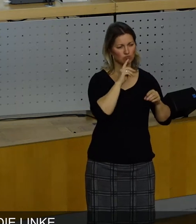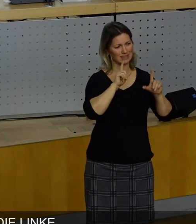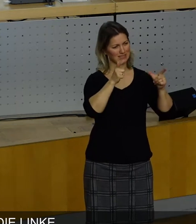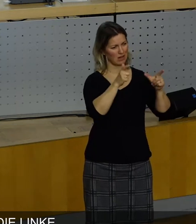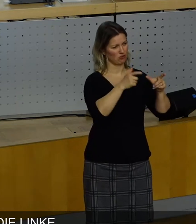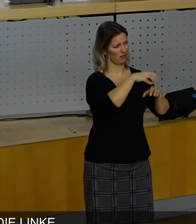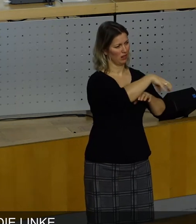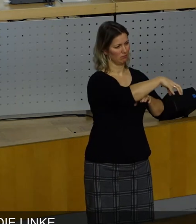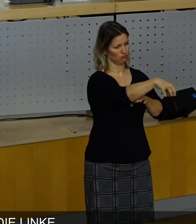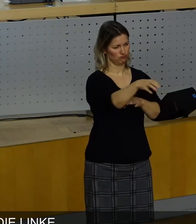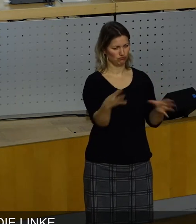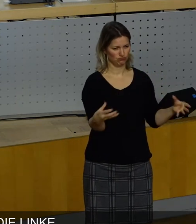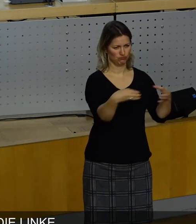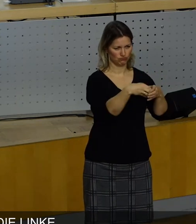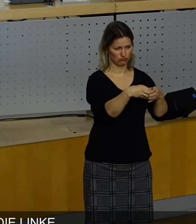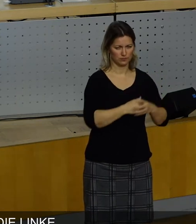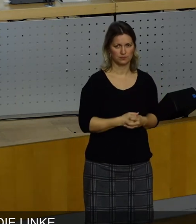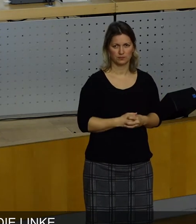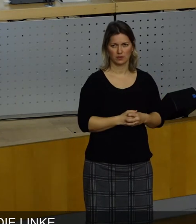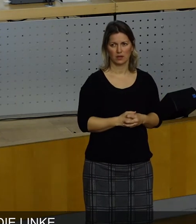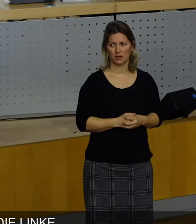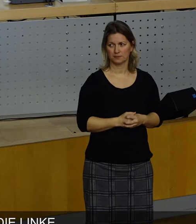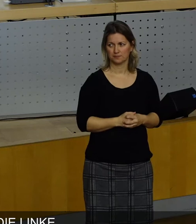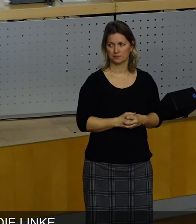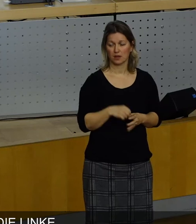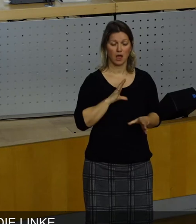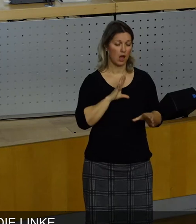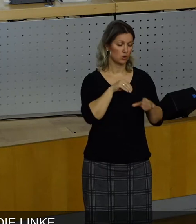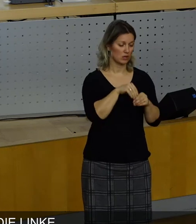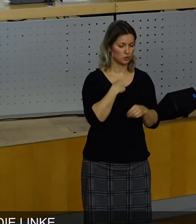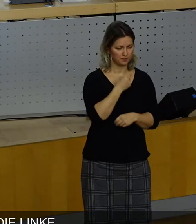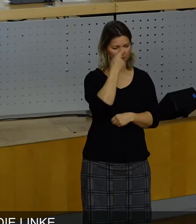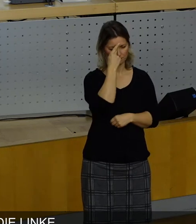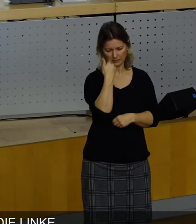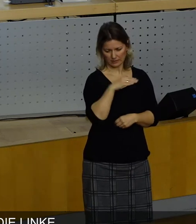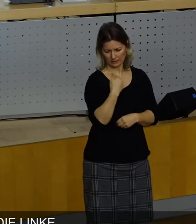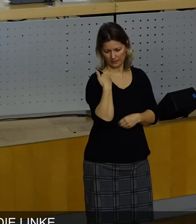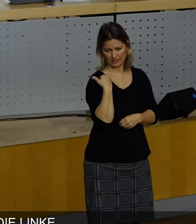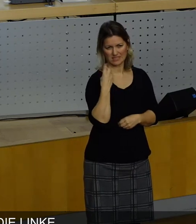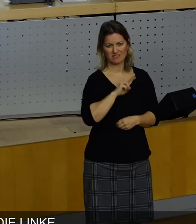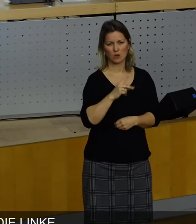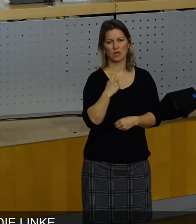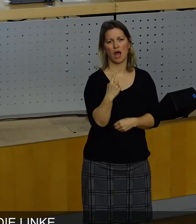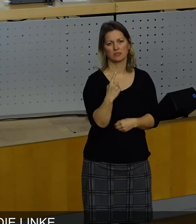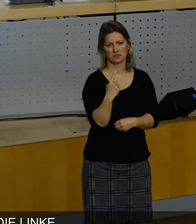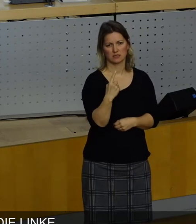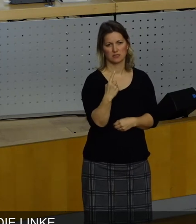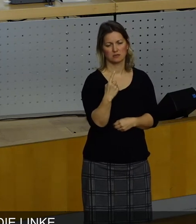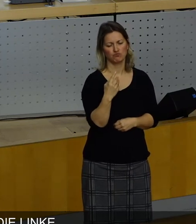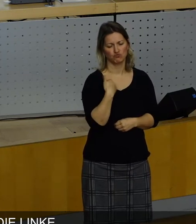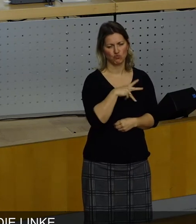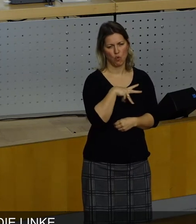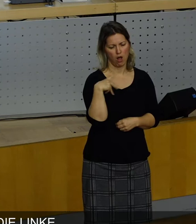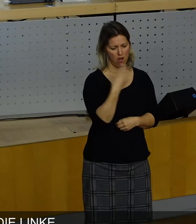Kräfte in dieser Stadt. Und ich erinnere einmal daran, es war 2001, ich bin ja schon eine Weile dabei, da